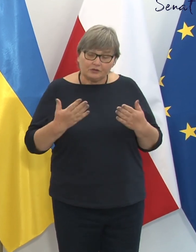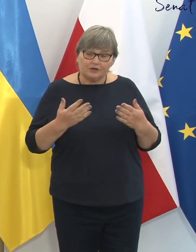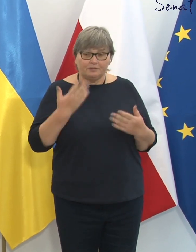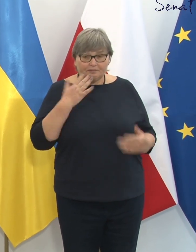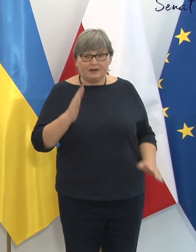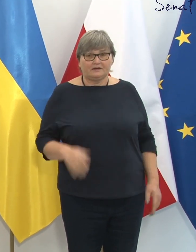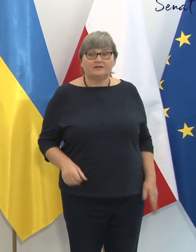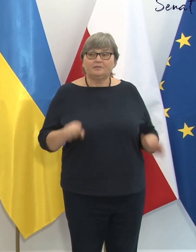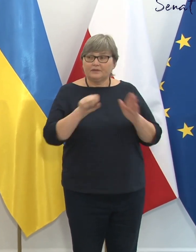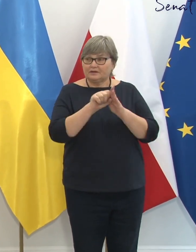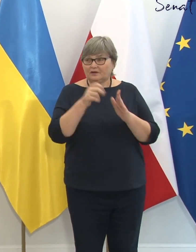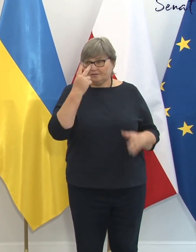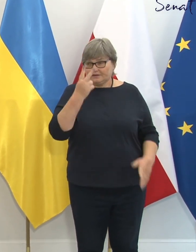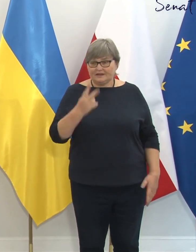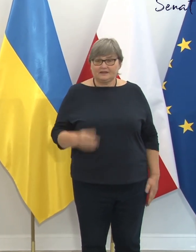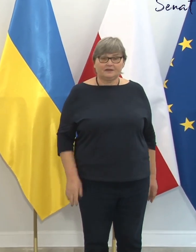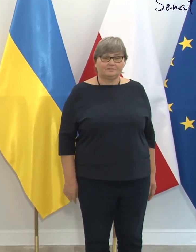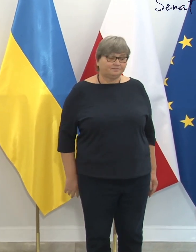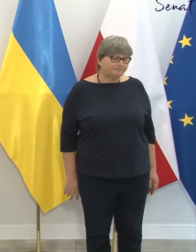Dziękujemy. Do widzenia.